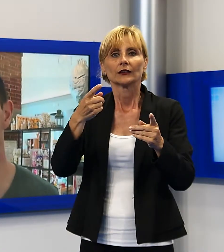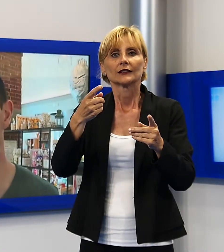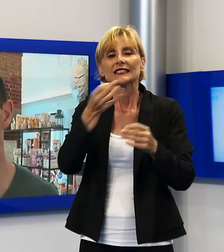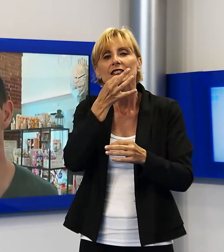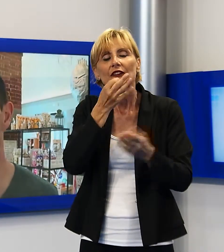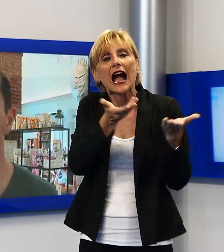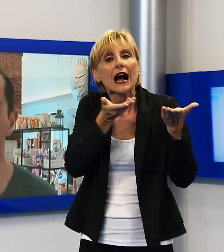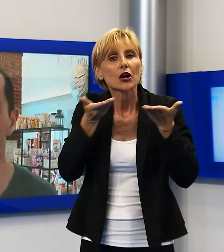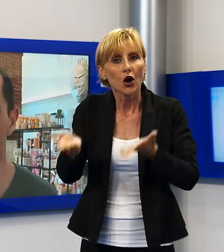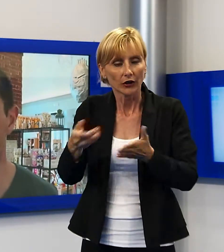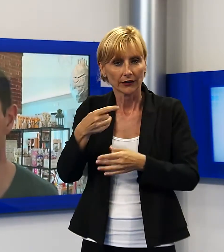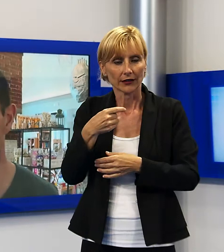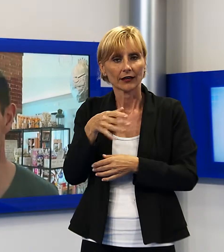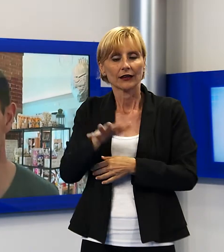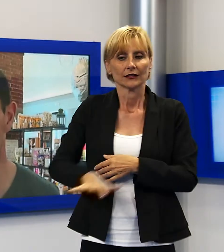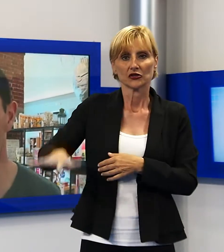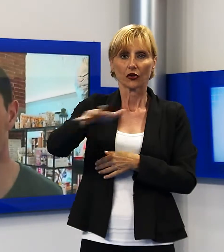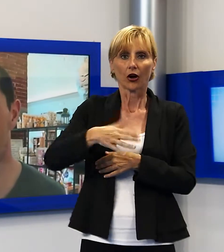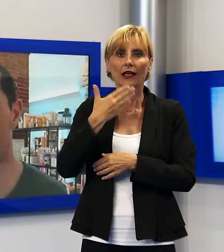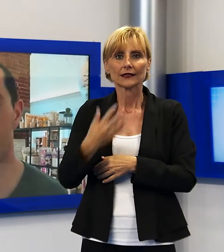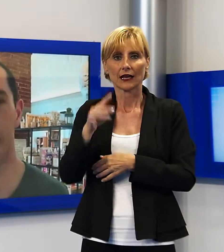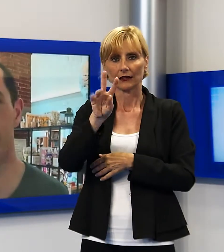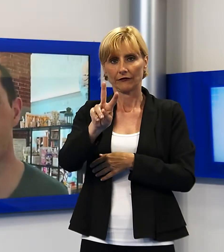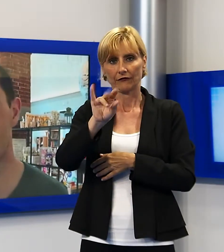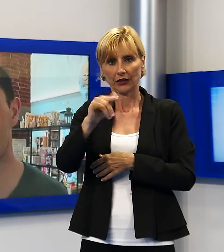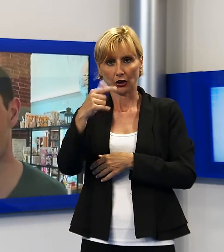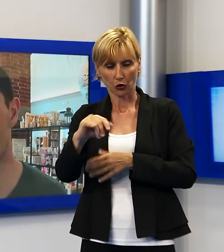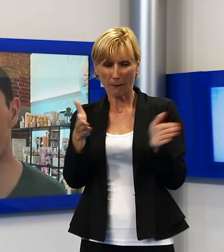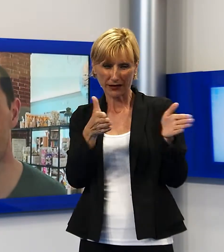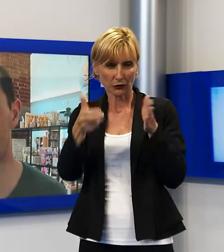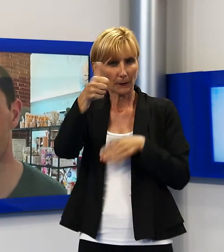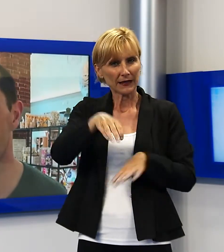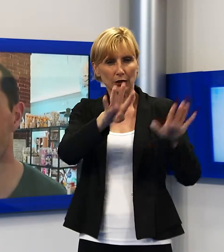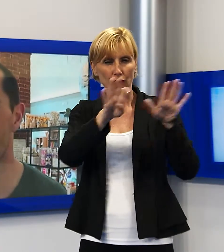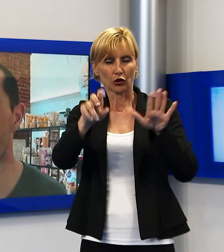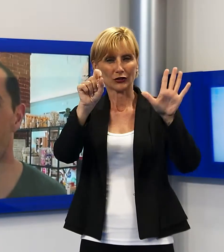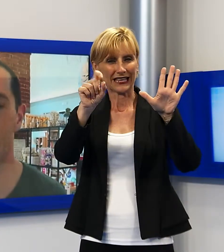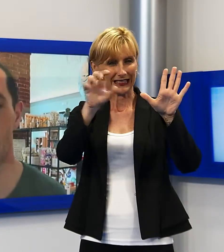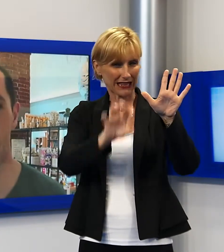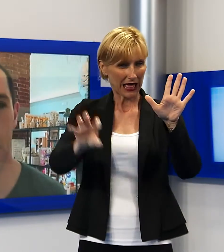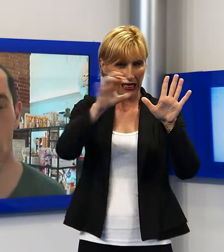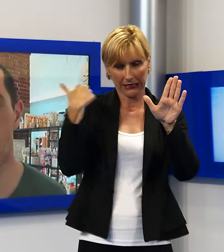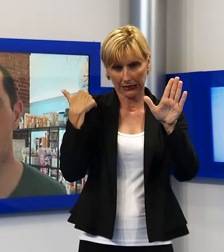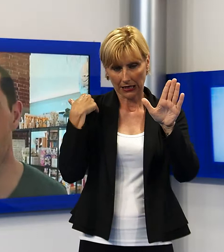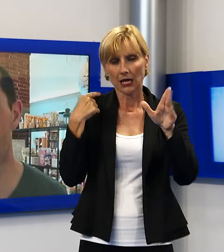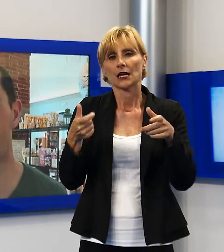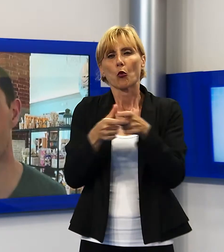San Vito è un quartiere che ha avuto negli anni 70 a difficoltà, perché era un quartiere molto popolare, quartiere